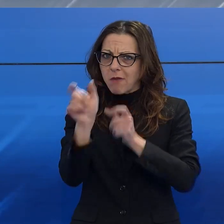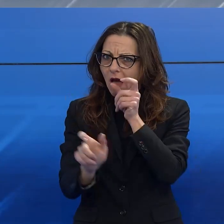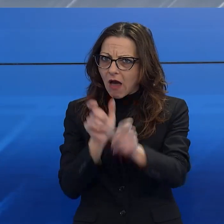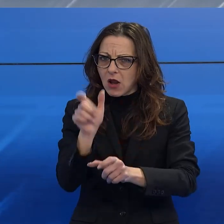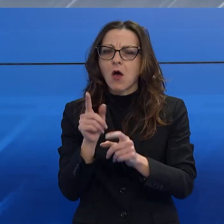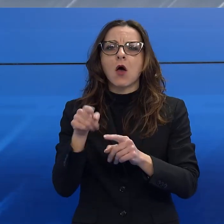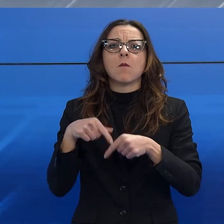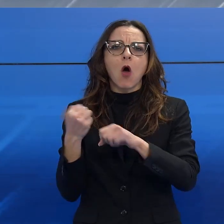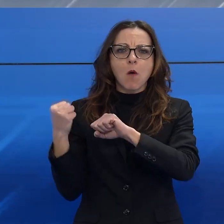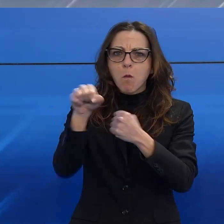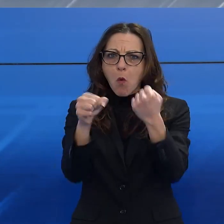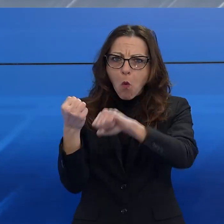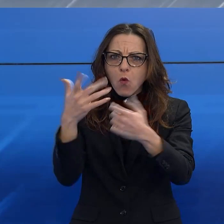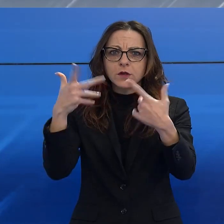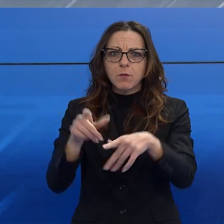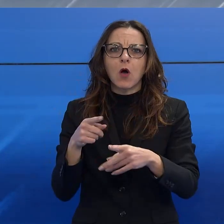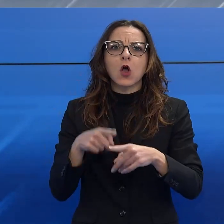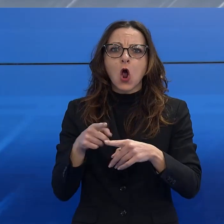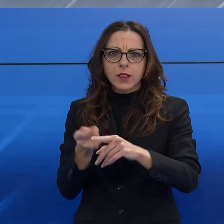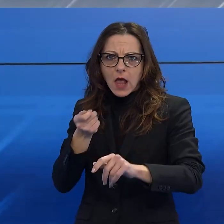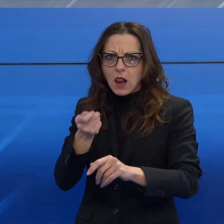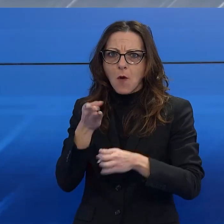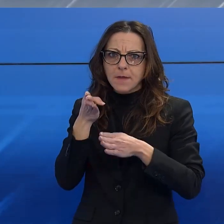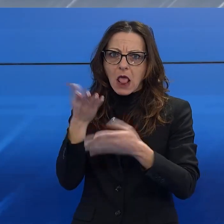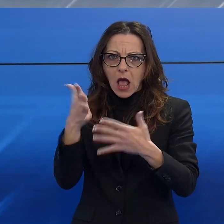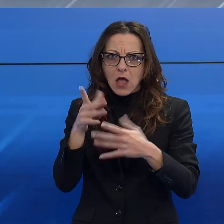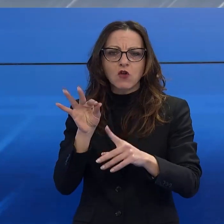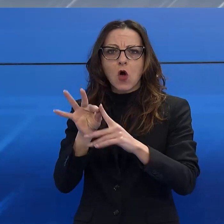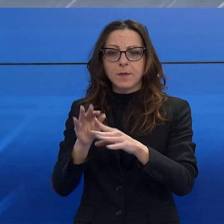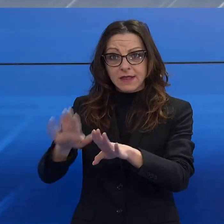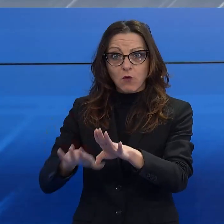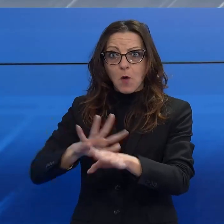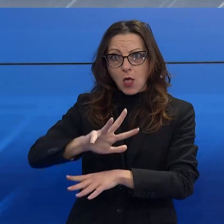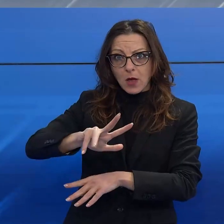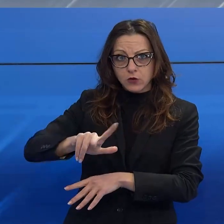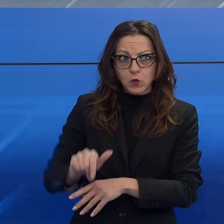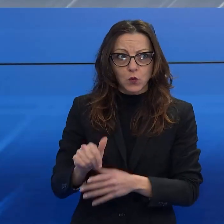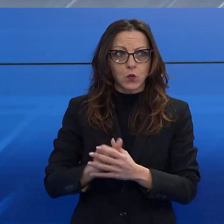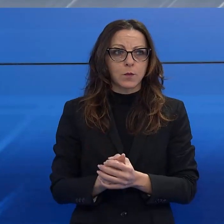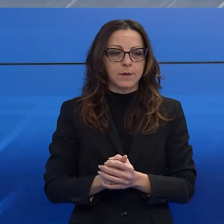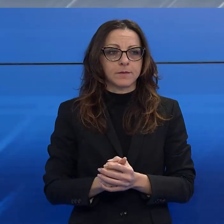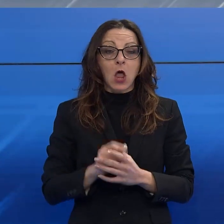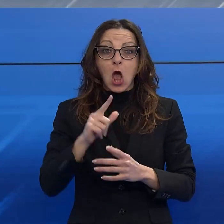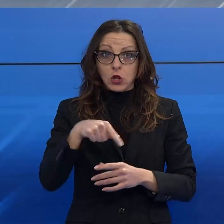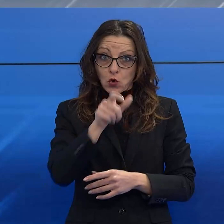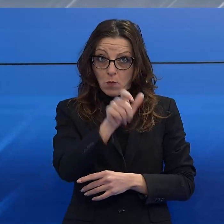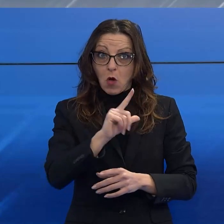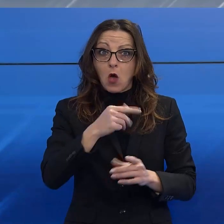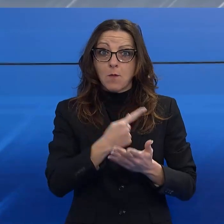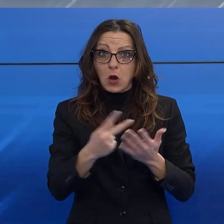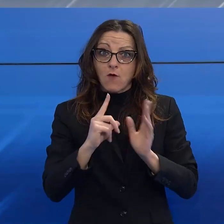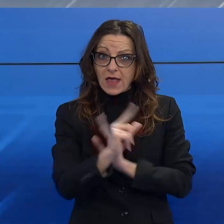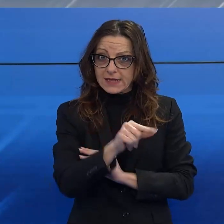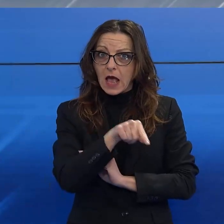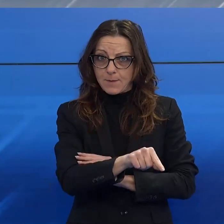con un coltello per rubargli il monopattino. Ma nonostante il tentativo di fuga è stato individuato e arrestato dai